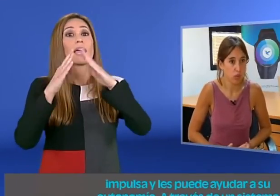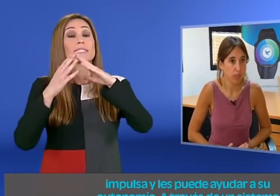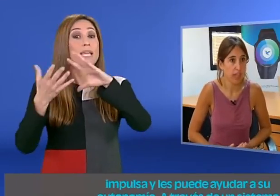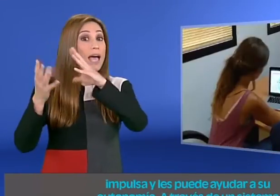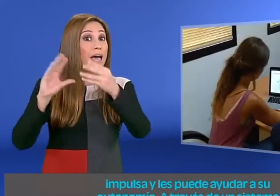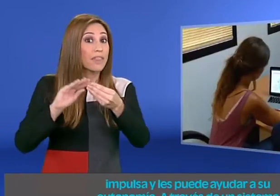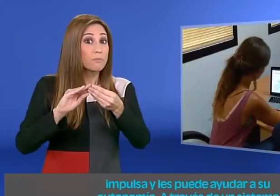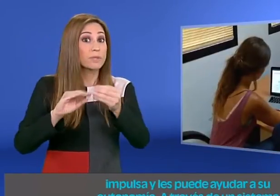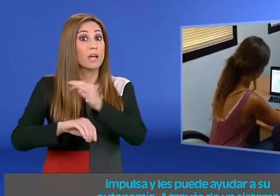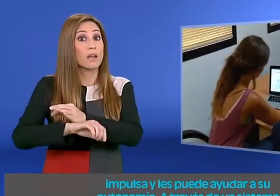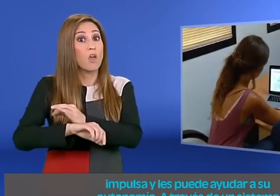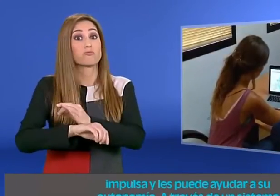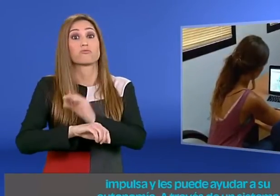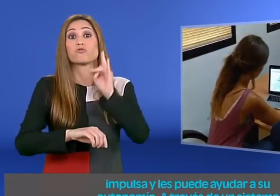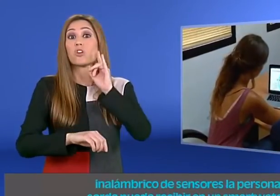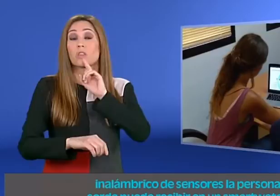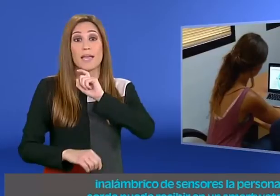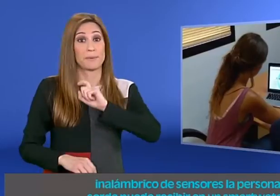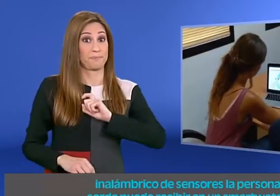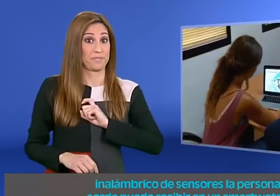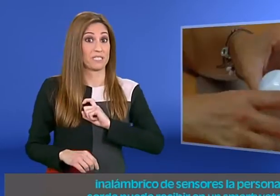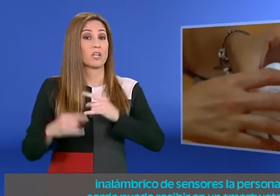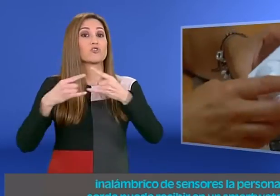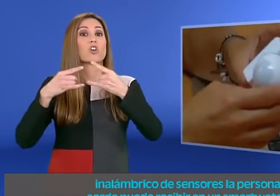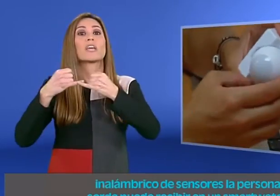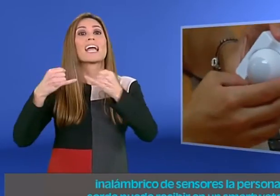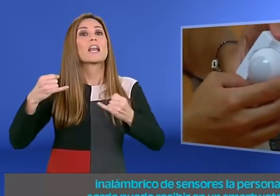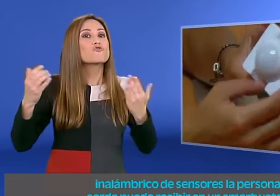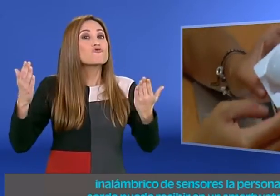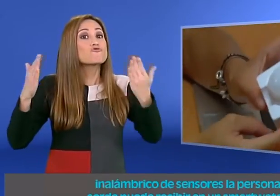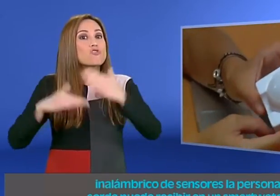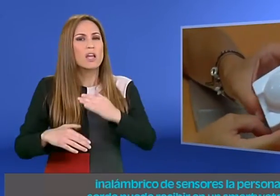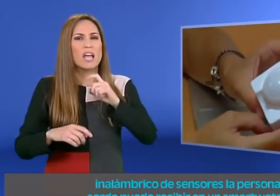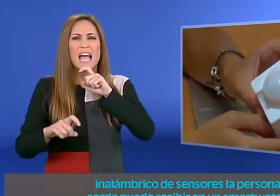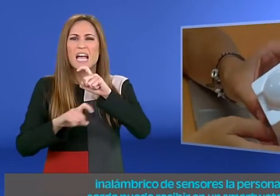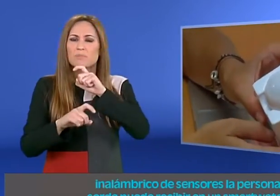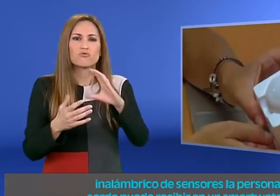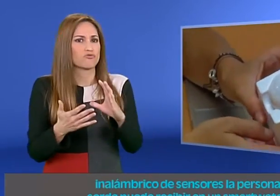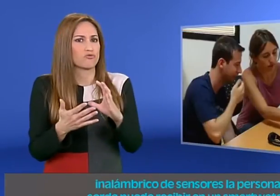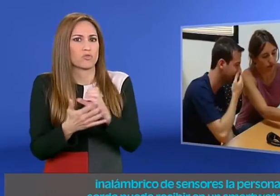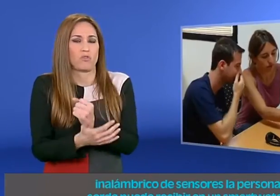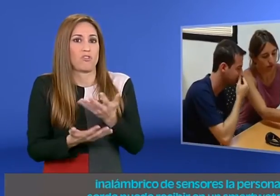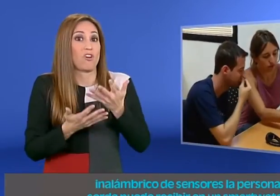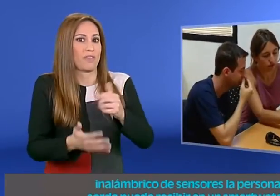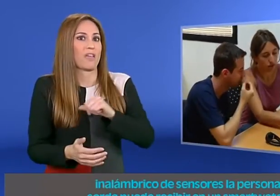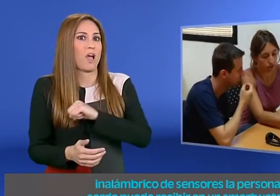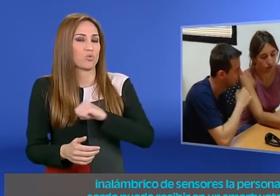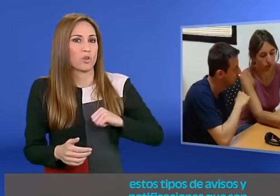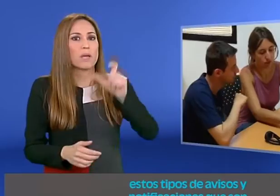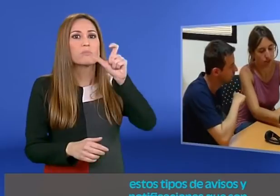autonomía. A través de un sistema inalámbrico de sensores, la persona sorda puede recibir en un smartwatch estos tipos